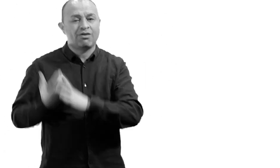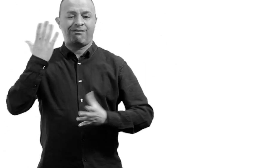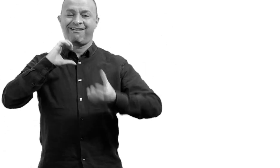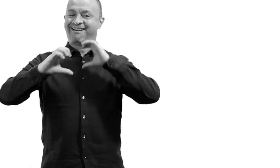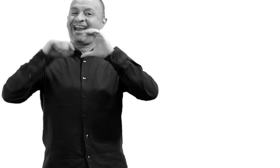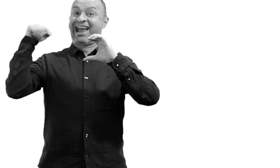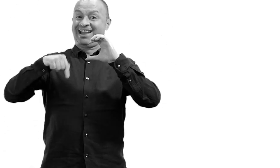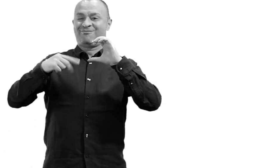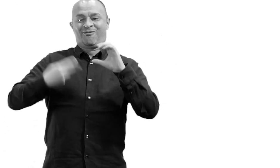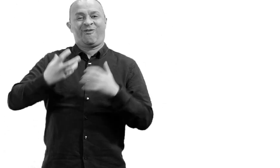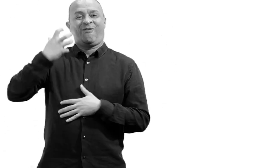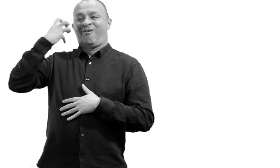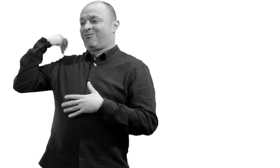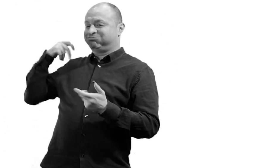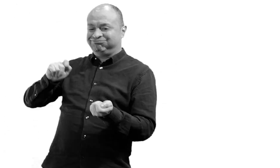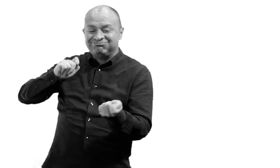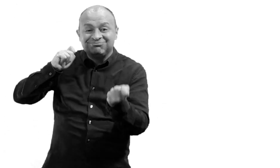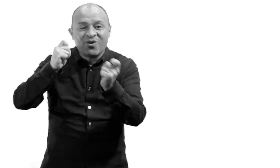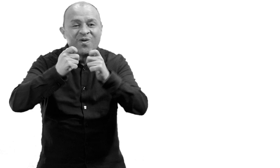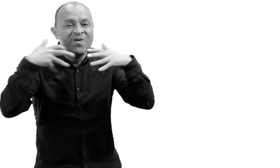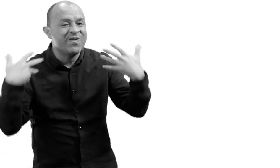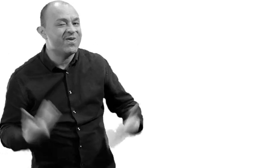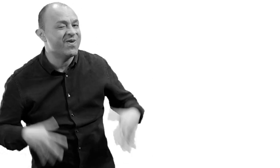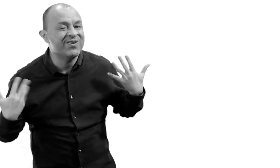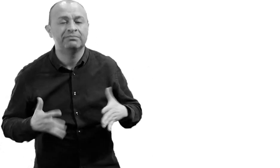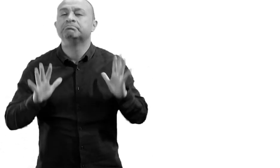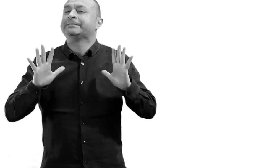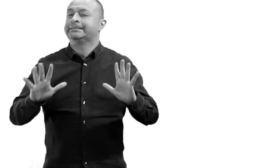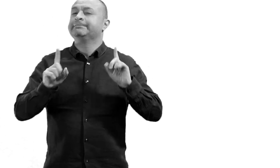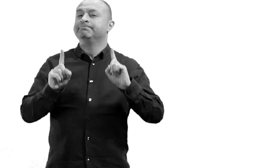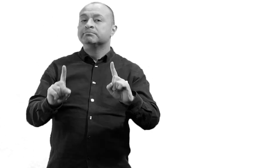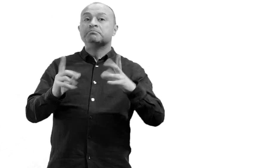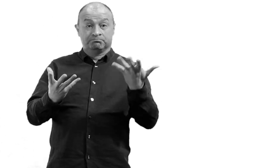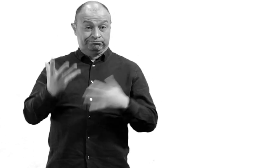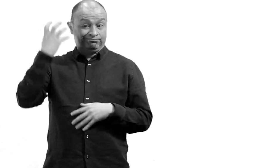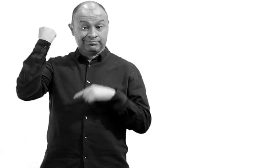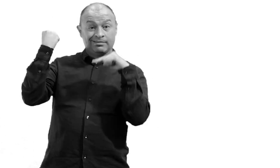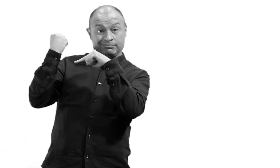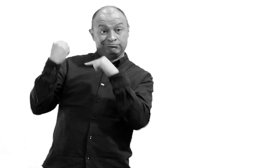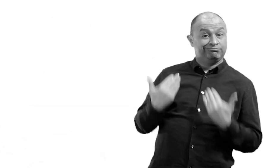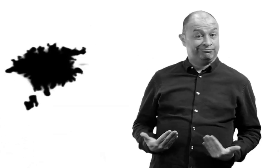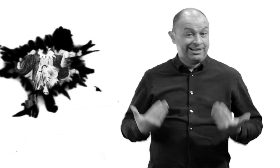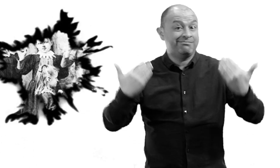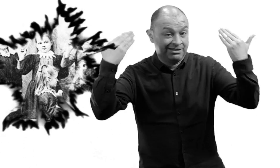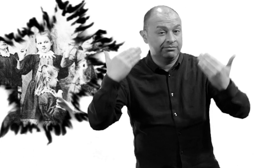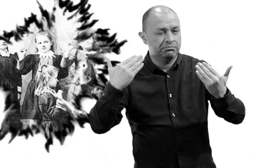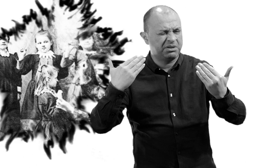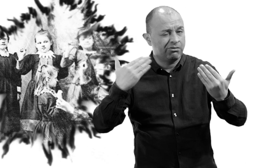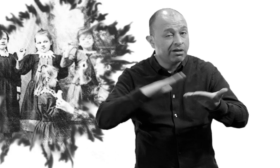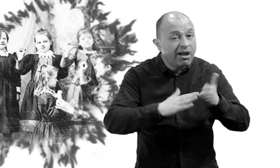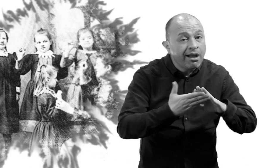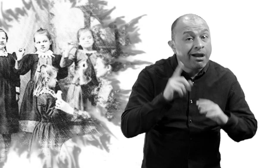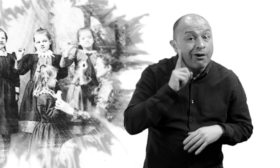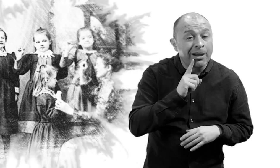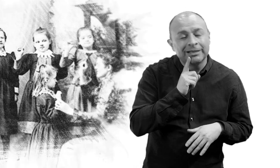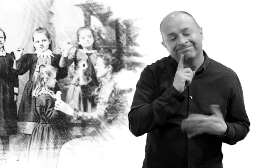cara de la historia. Una que no es tan amable con la población sorda. Esa misma que durante años ha